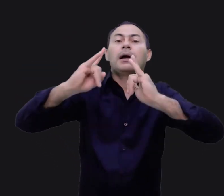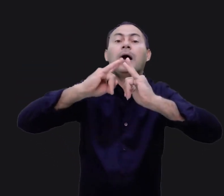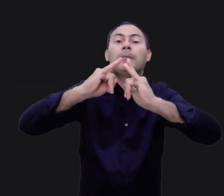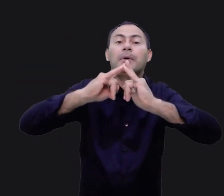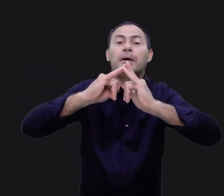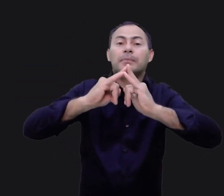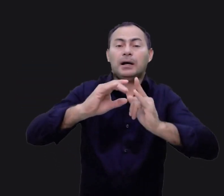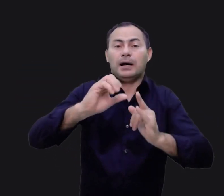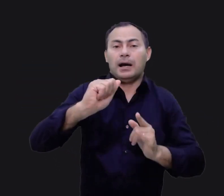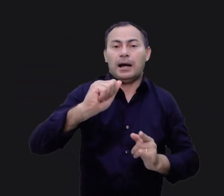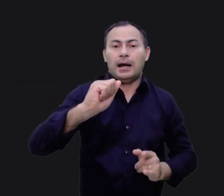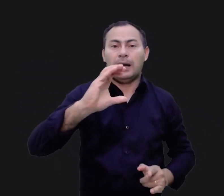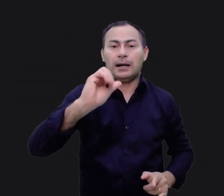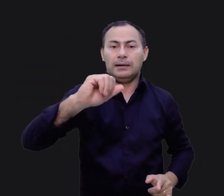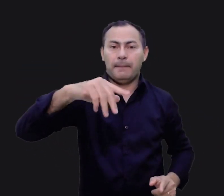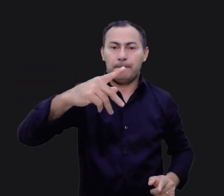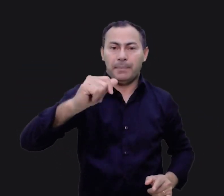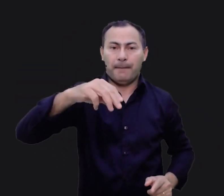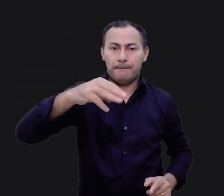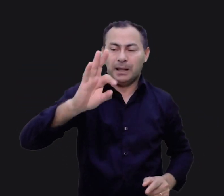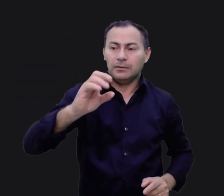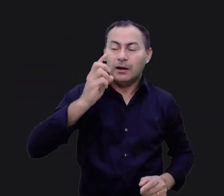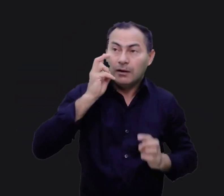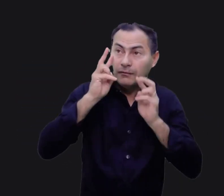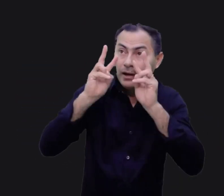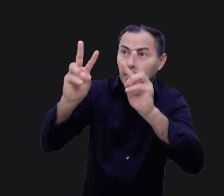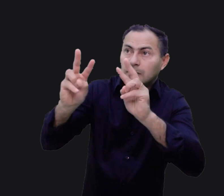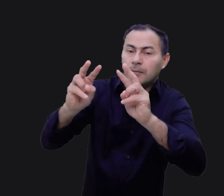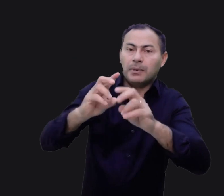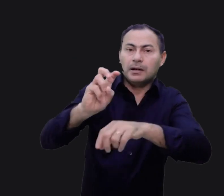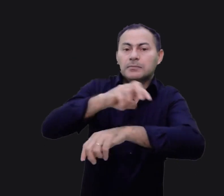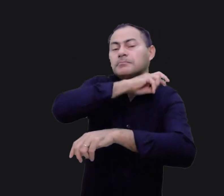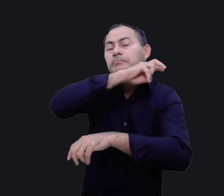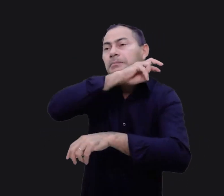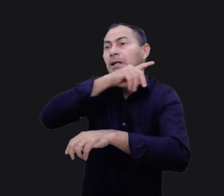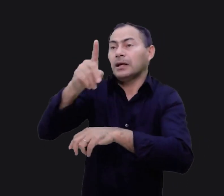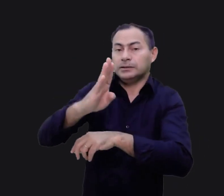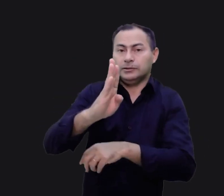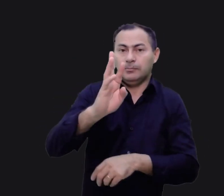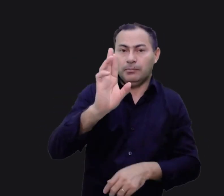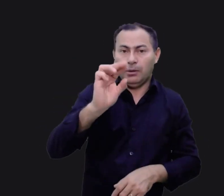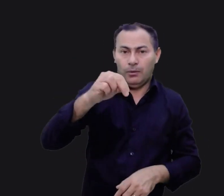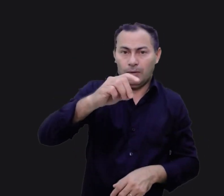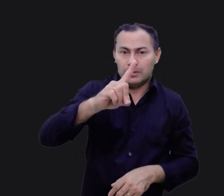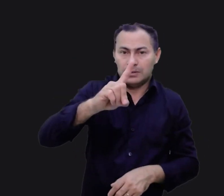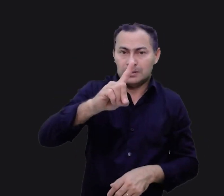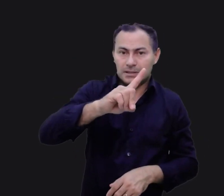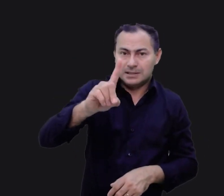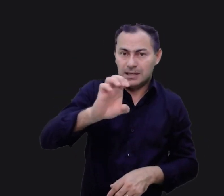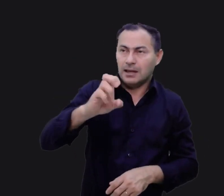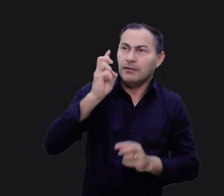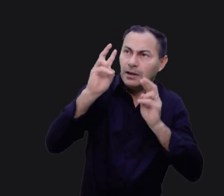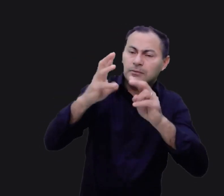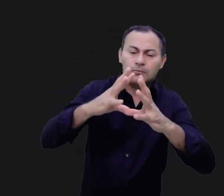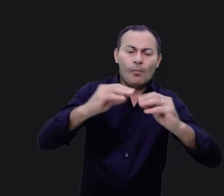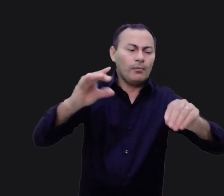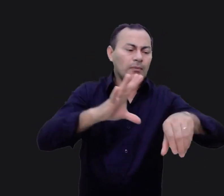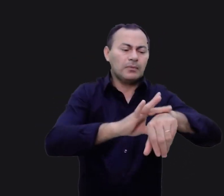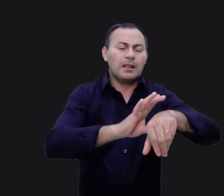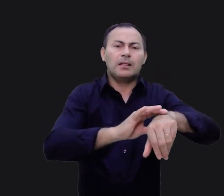acampamento ou se arrastaram até lá. E quando olharam para a serpente de bronze, foram curados da picada. Simples assim.